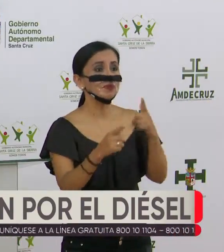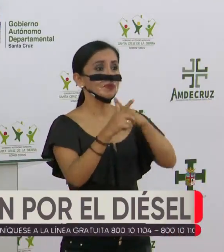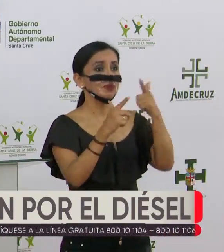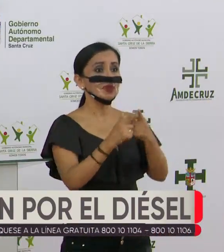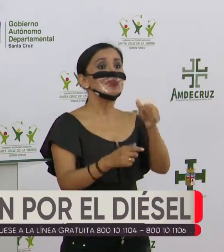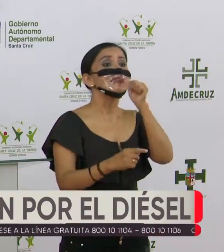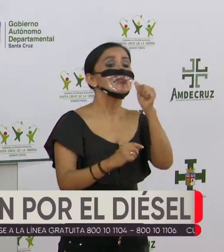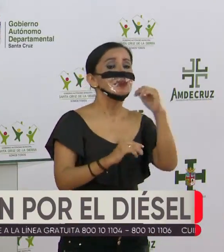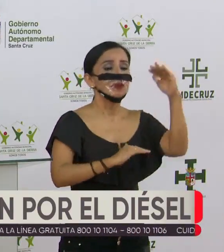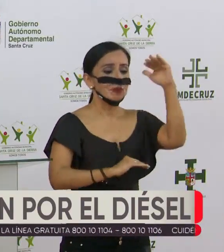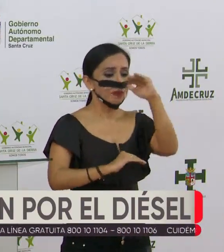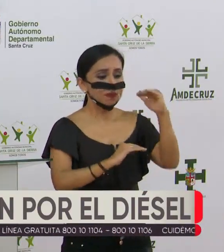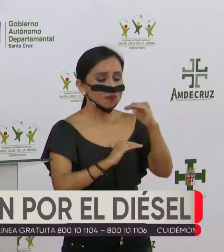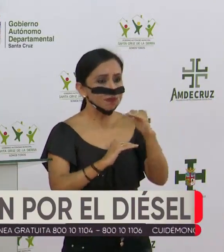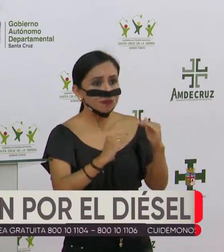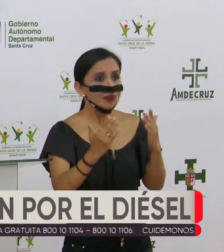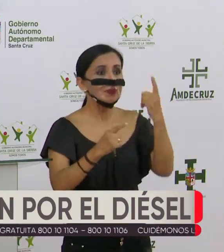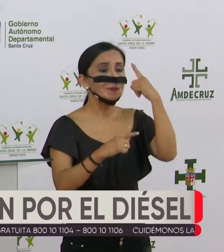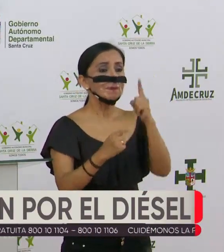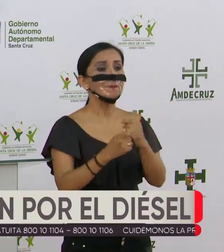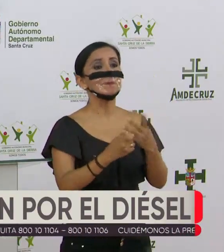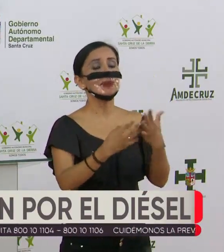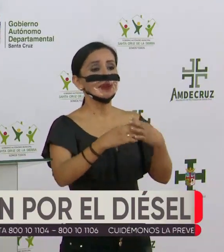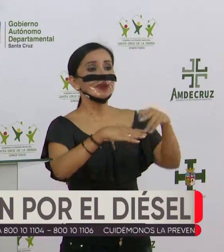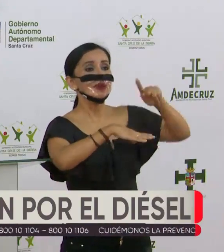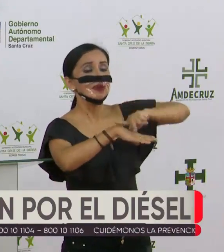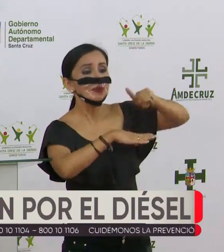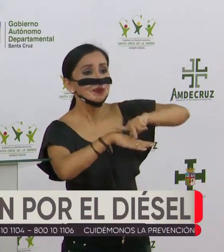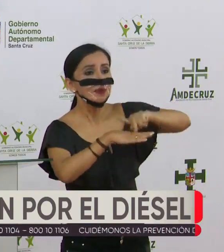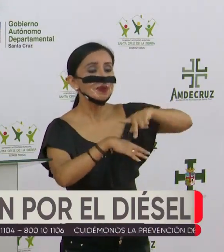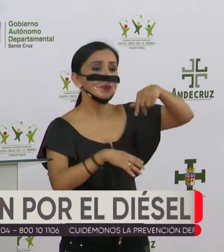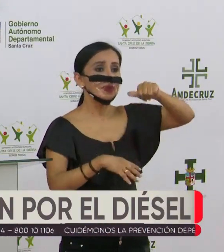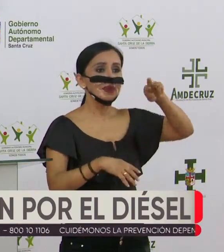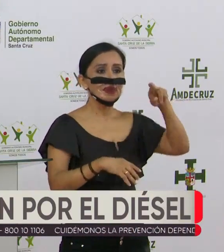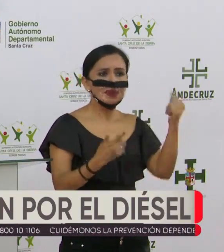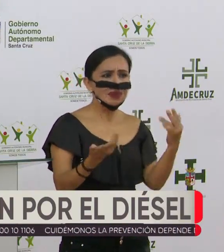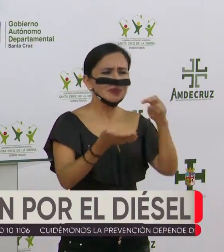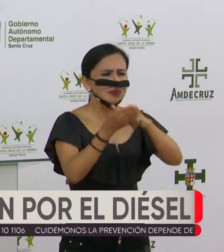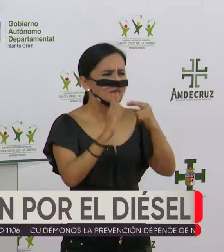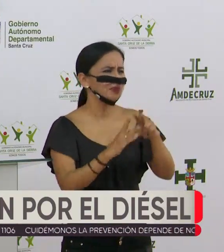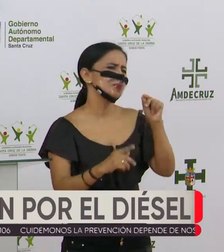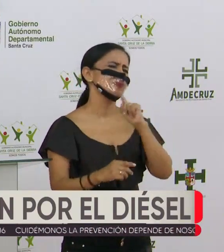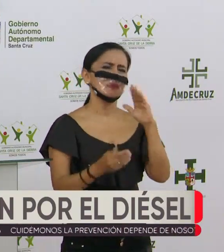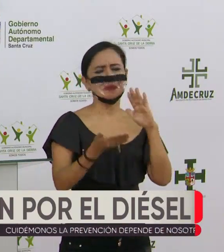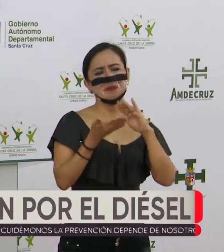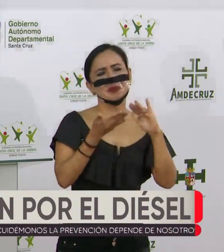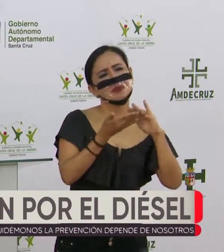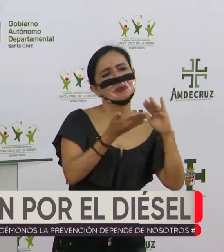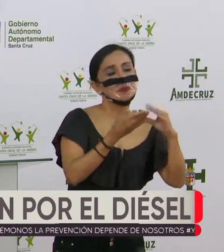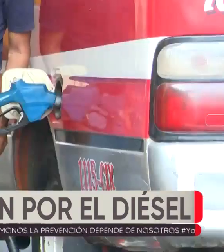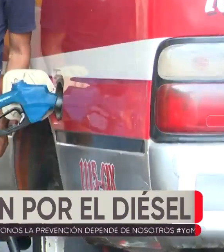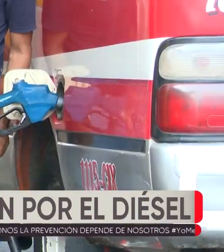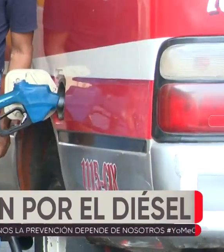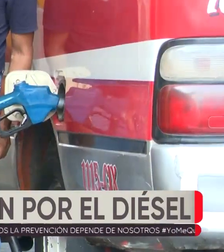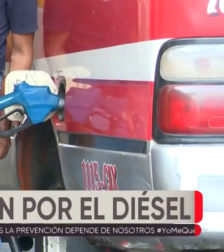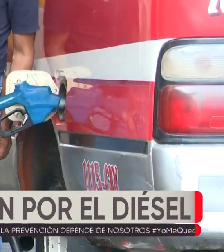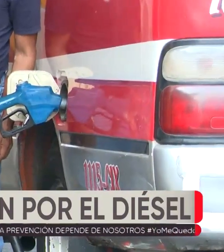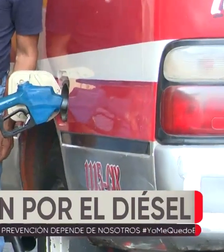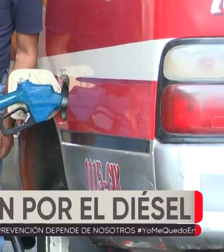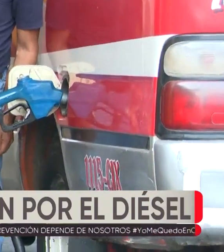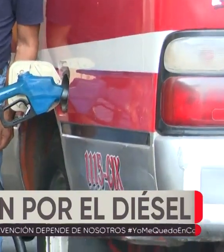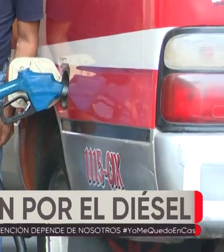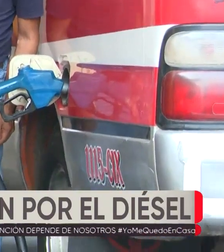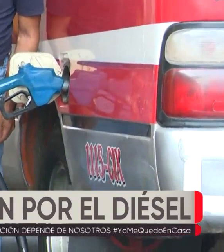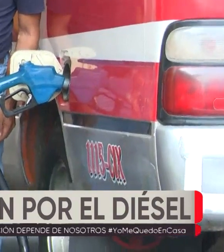nivel del agua en la hidrovía Paraguay-Paraná no es un justificativo para la escasez parcial que existe de combustible